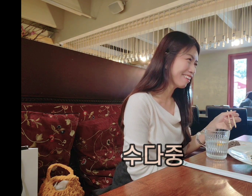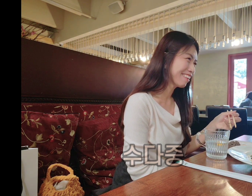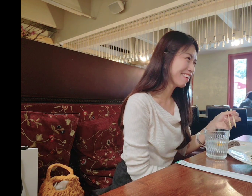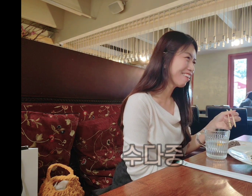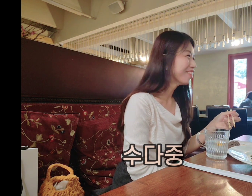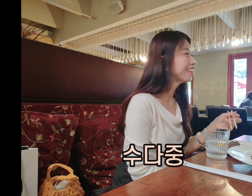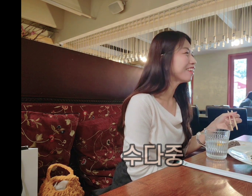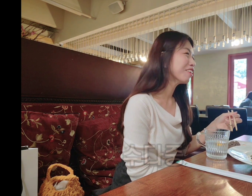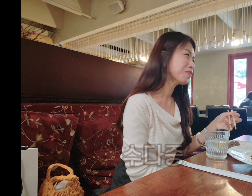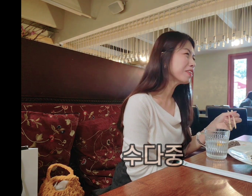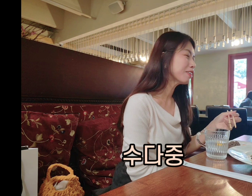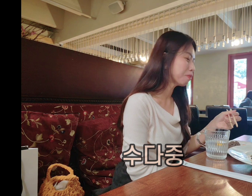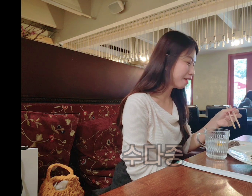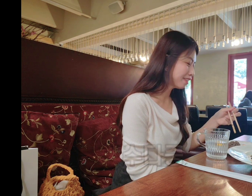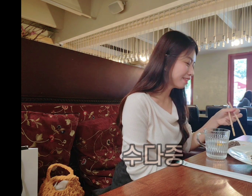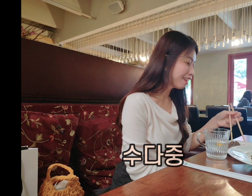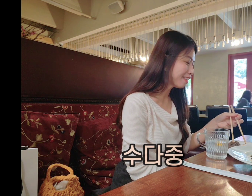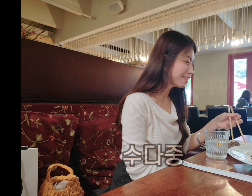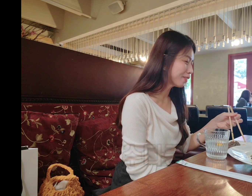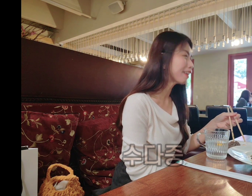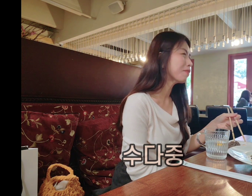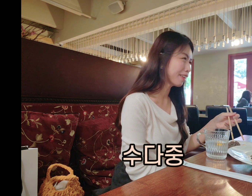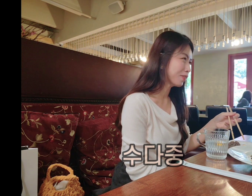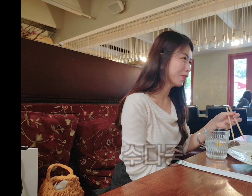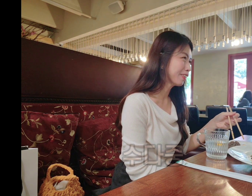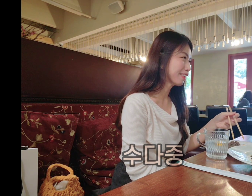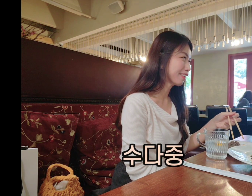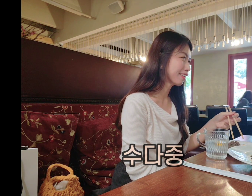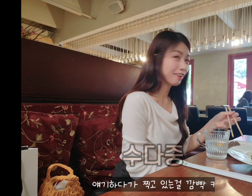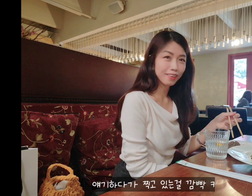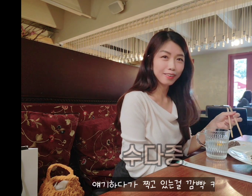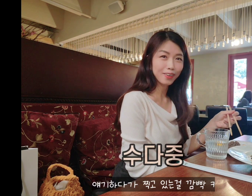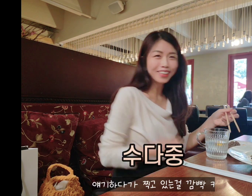그치? 근데 내가 솔직히 좀 많은 생각을 했어 갈까 봐서 왜? 왜?